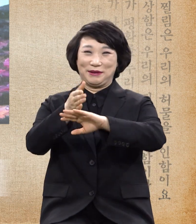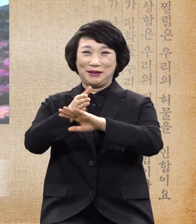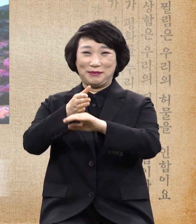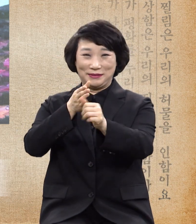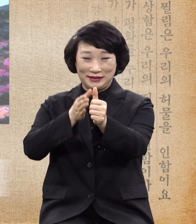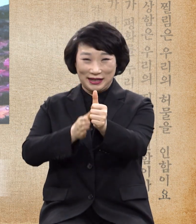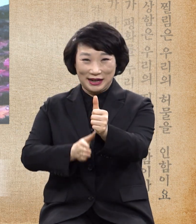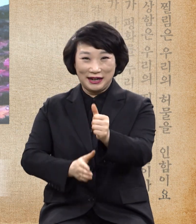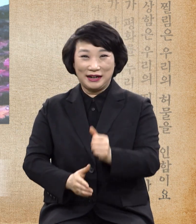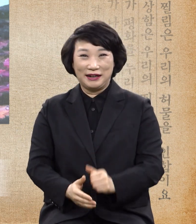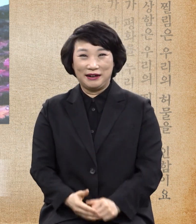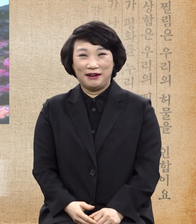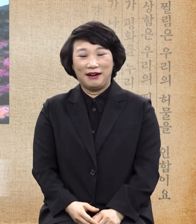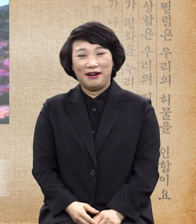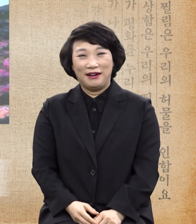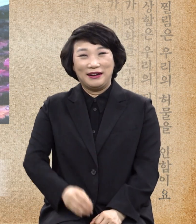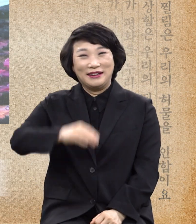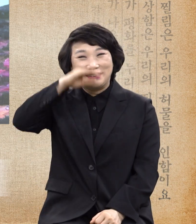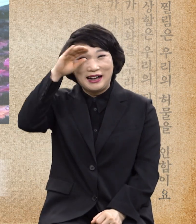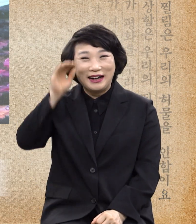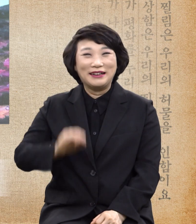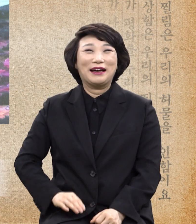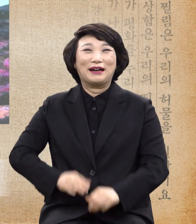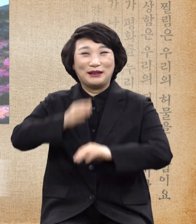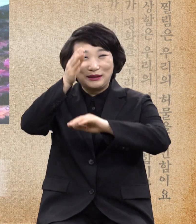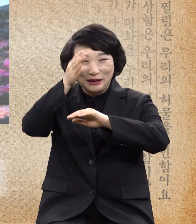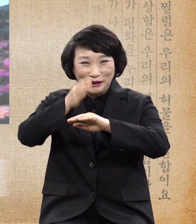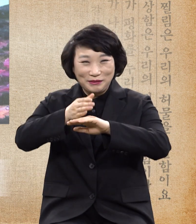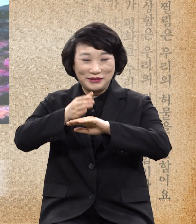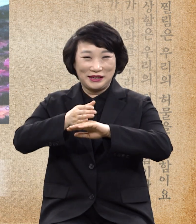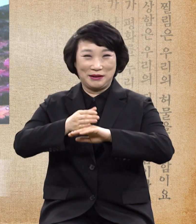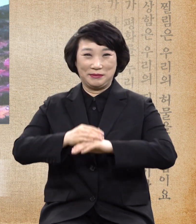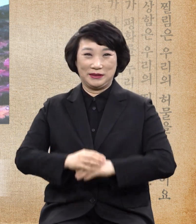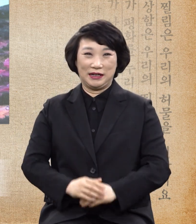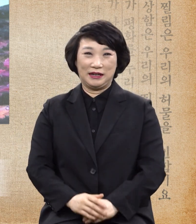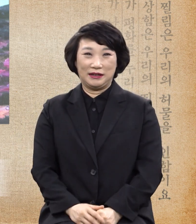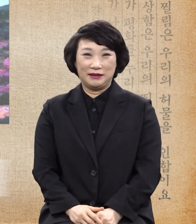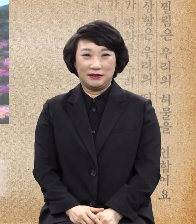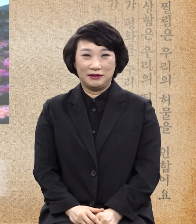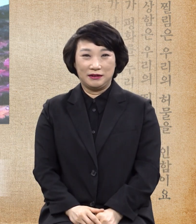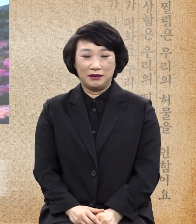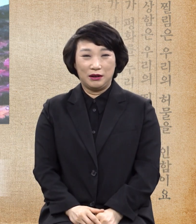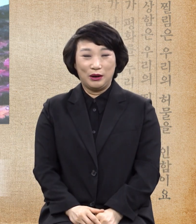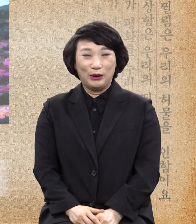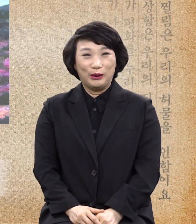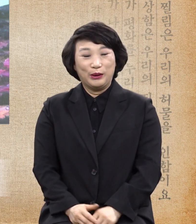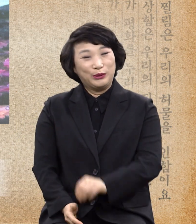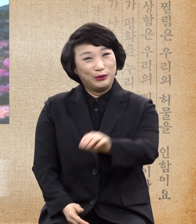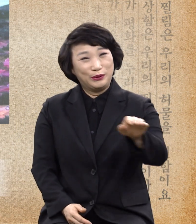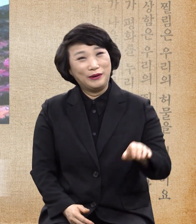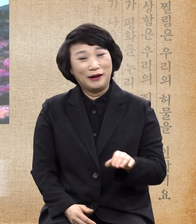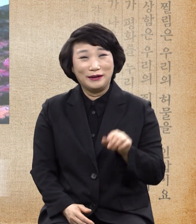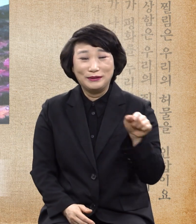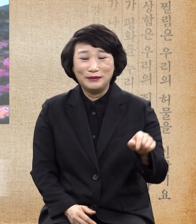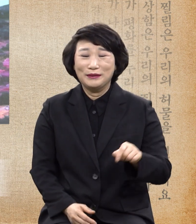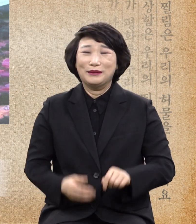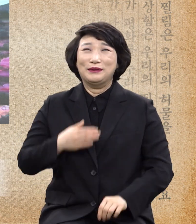참 감사 어찌할 수가 없지 그런데